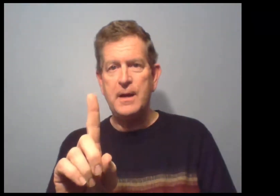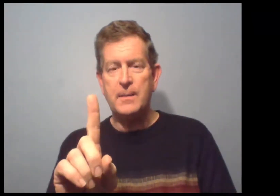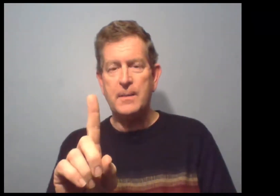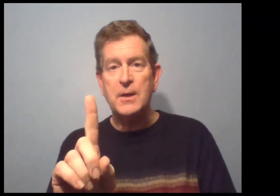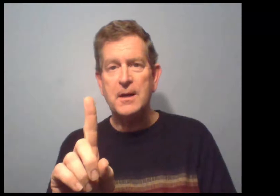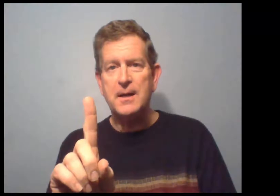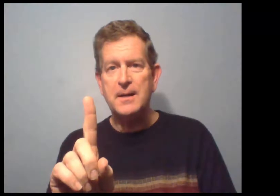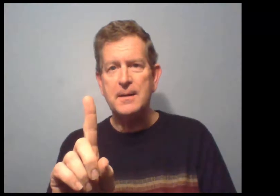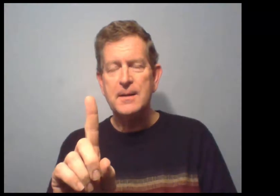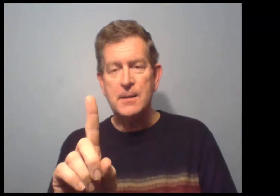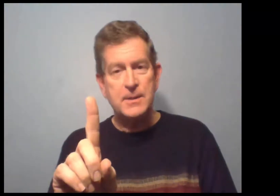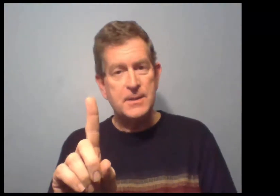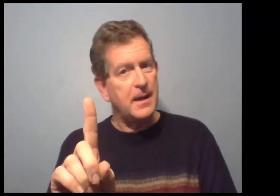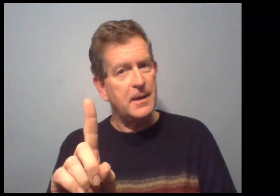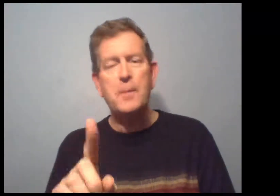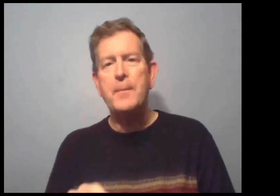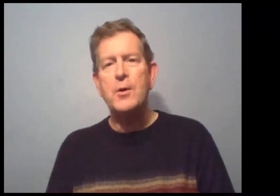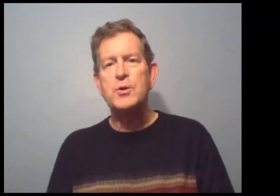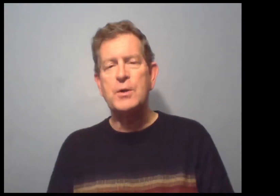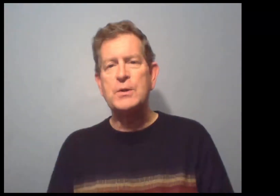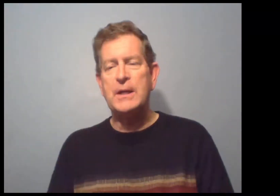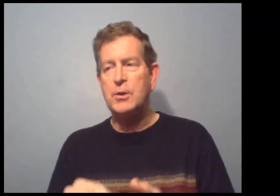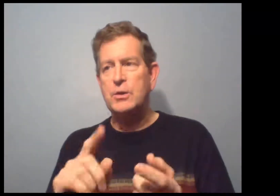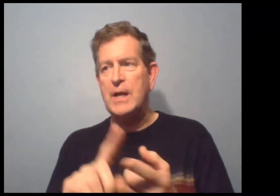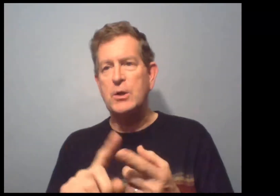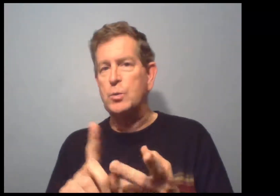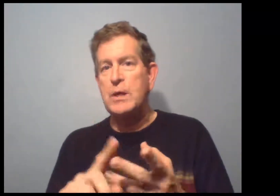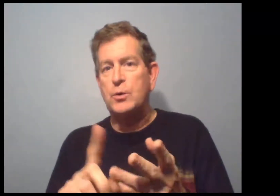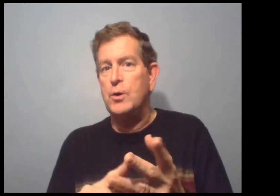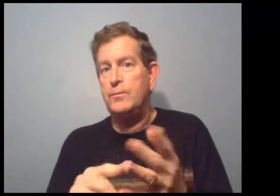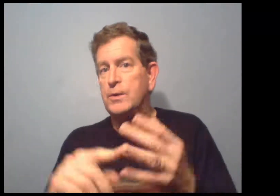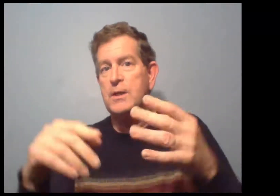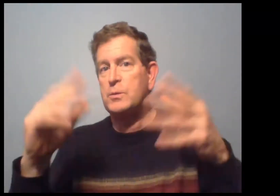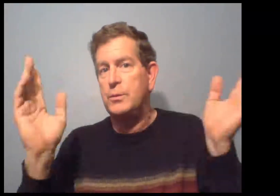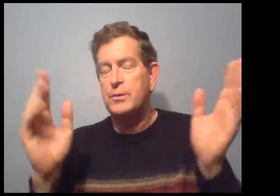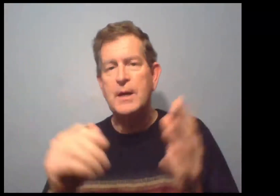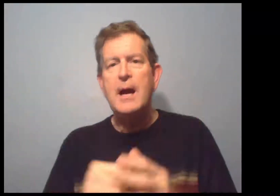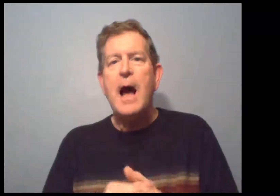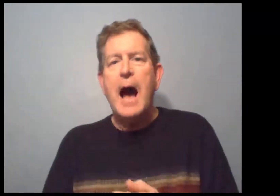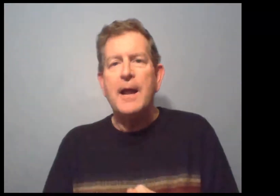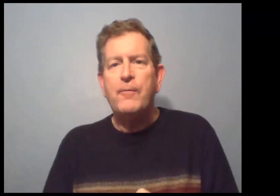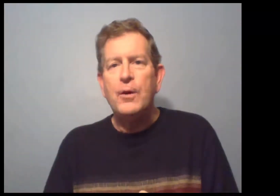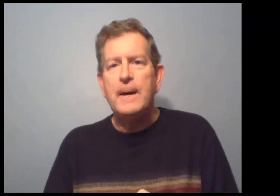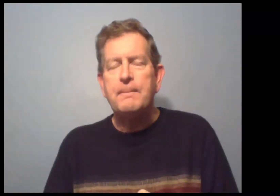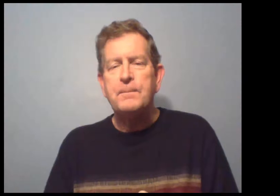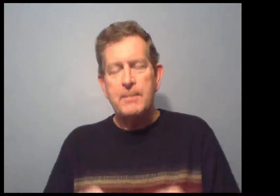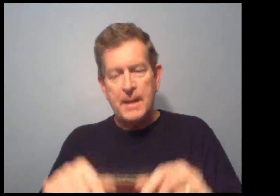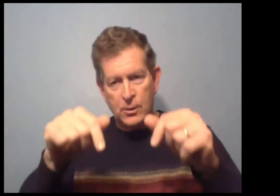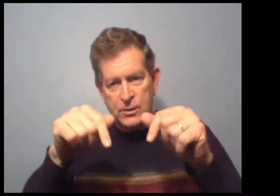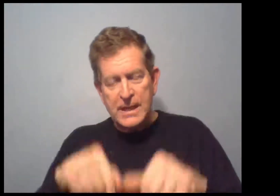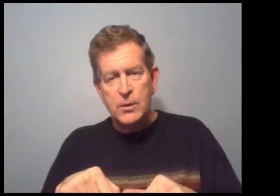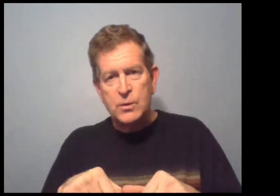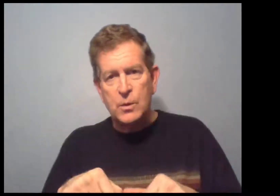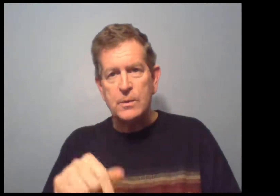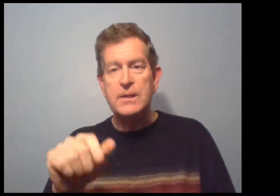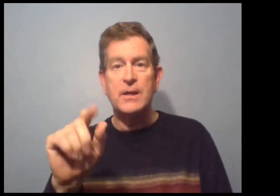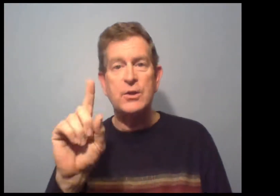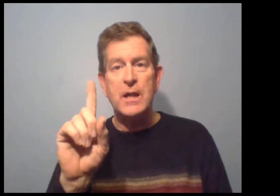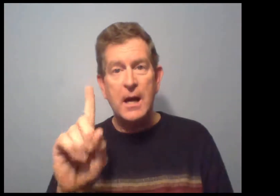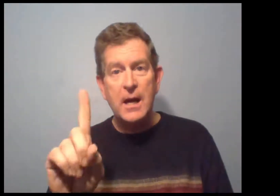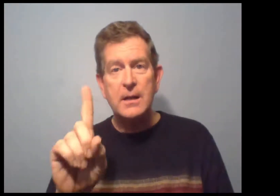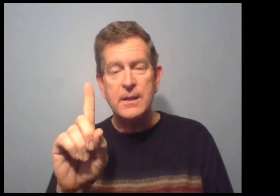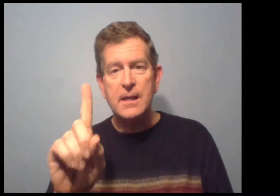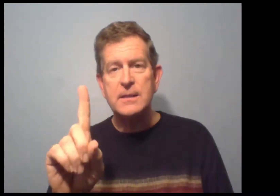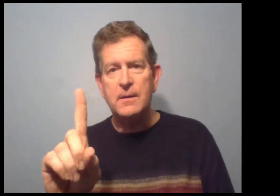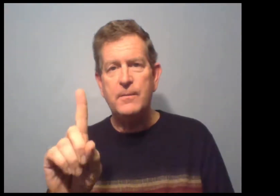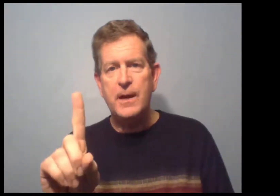nouveau verbe, un seul. C'est bizarre. Normalement, je t'enseigne 7, 8, 9, 10, plus, à la fois. Mais dans cette leçon, il s